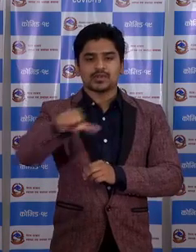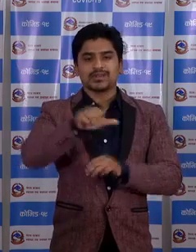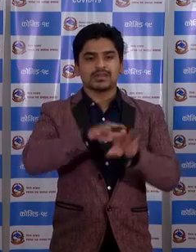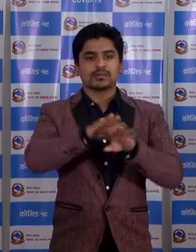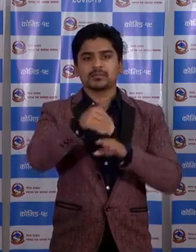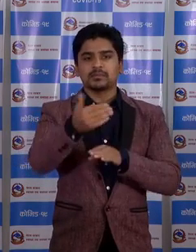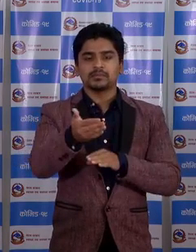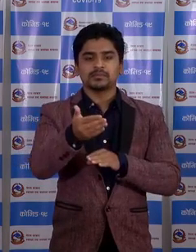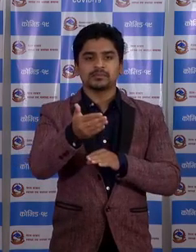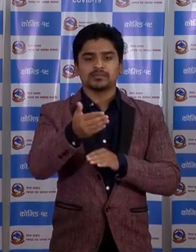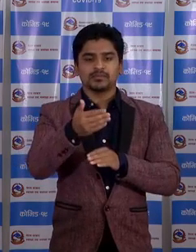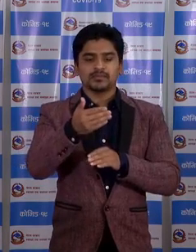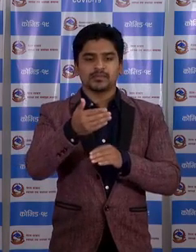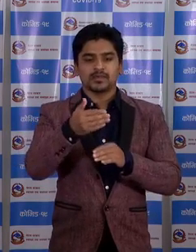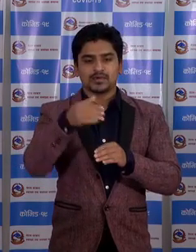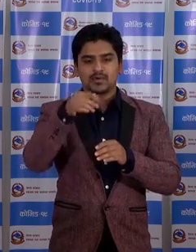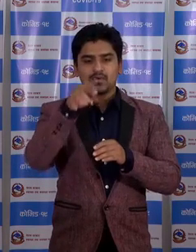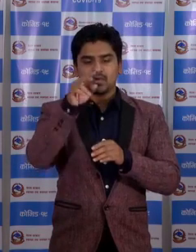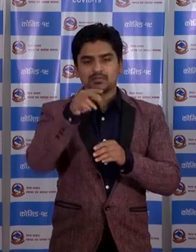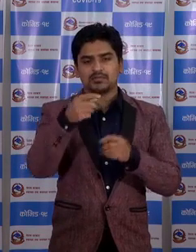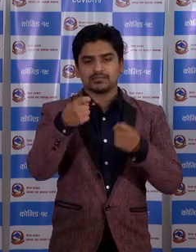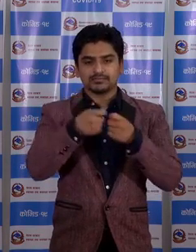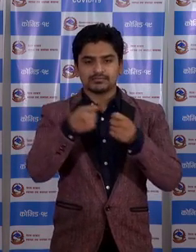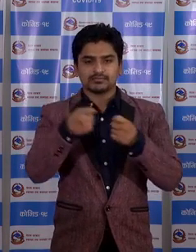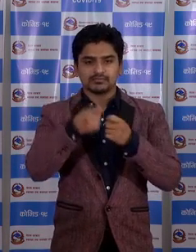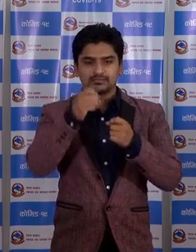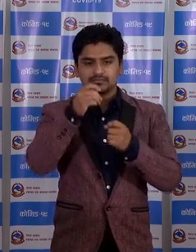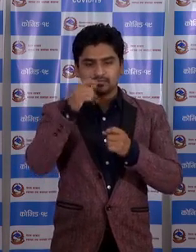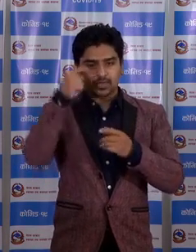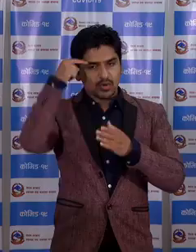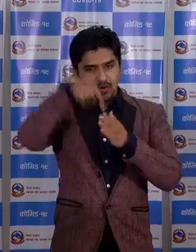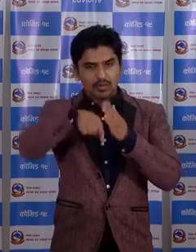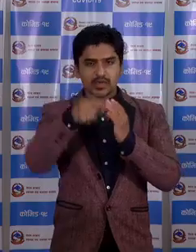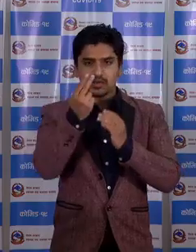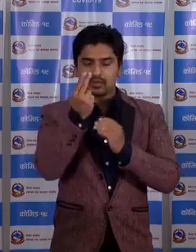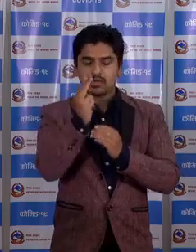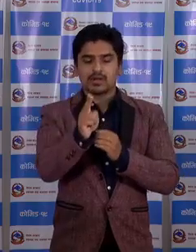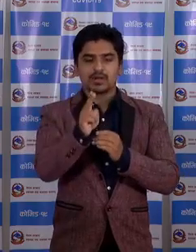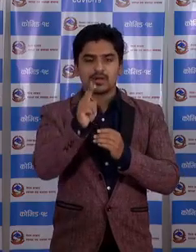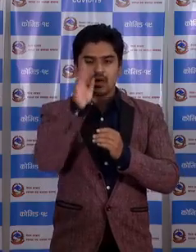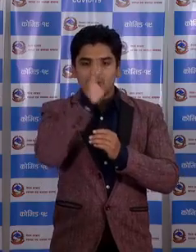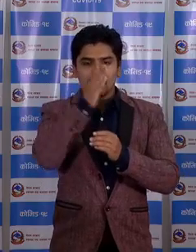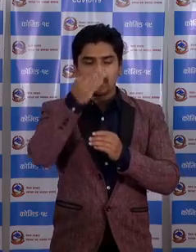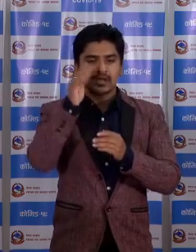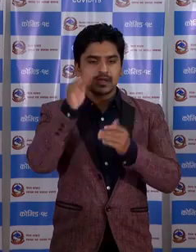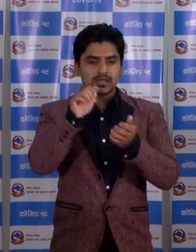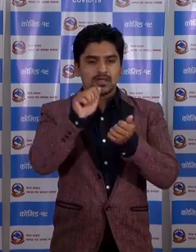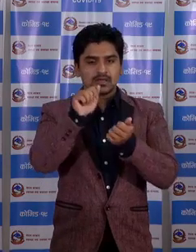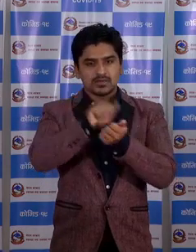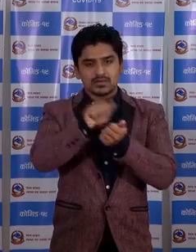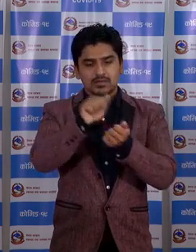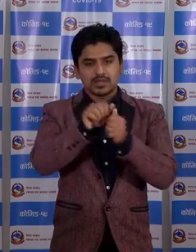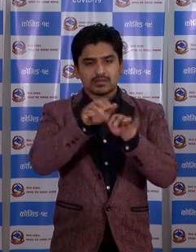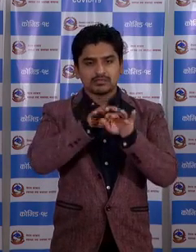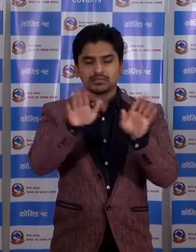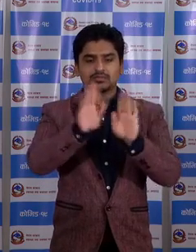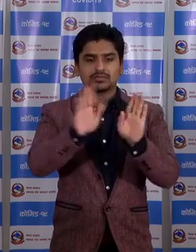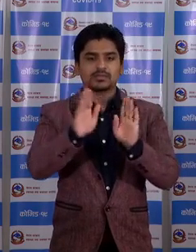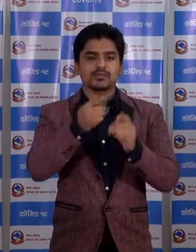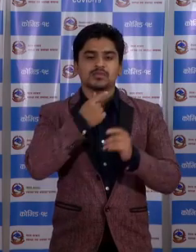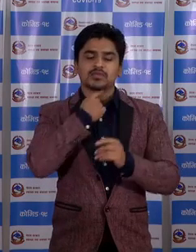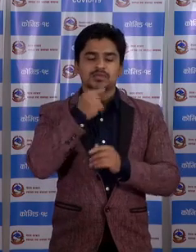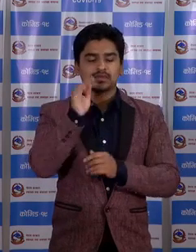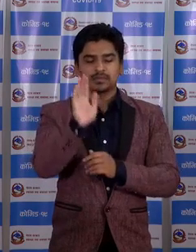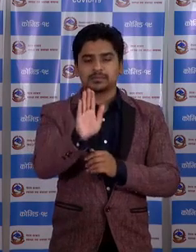संबेदन सील भहे रा भ्रह्म हून समाचार अरू प्रकाशन नहुने मा यो मंत्रालाई